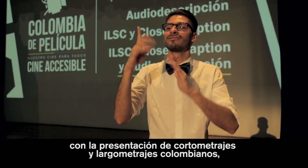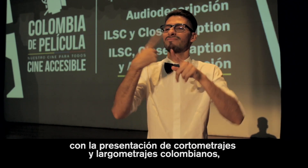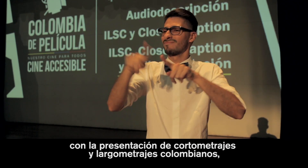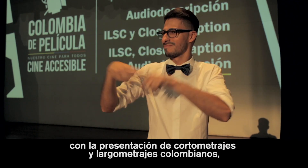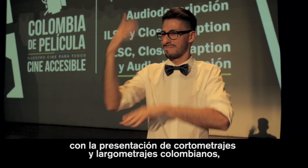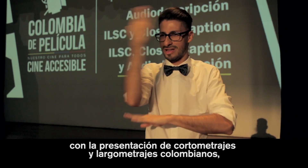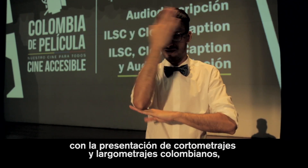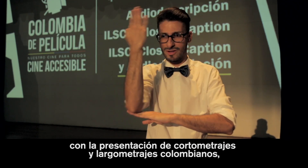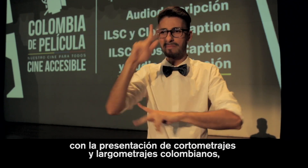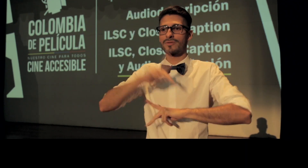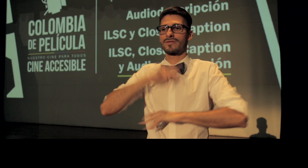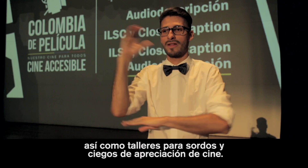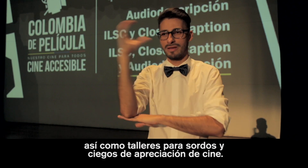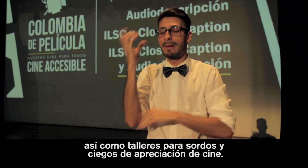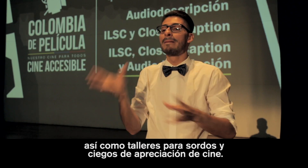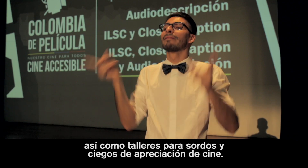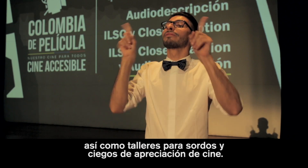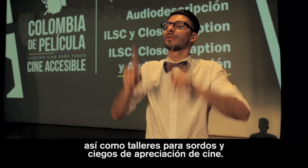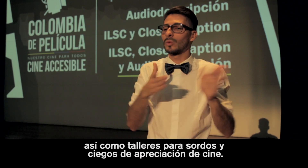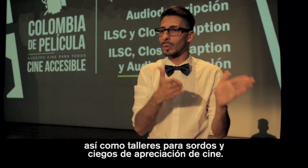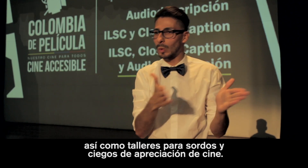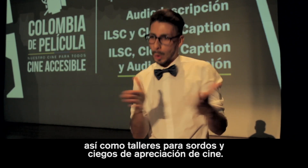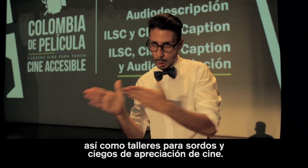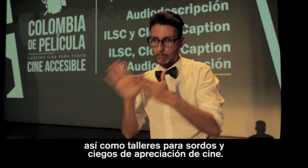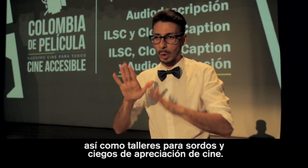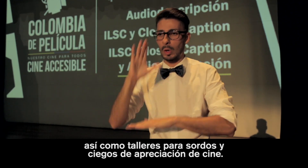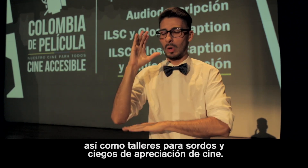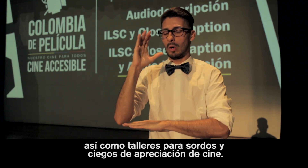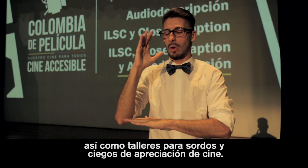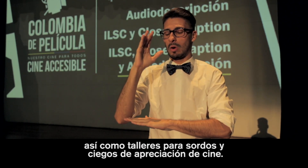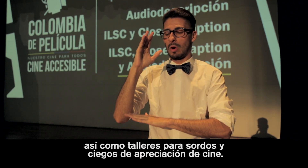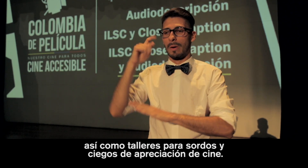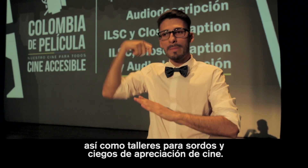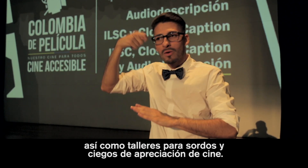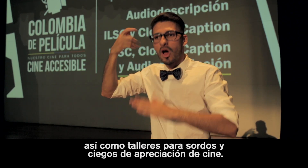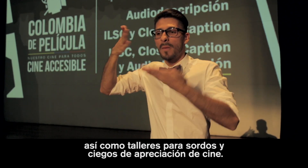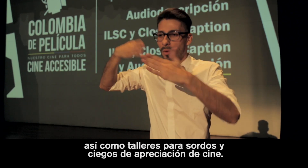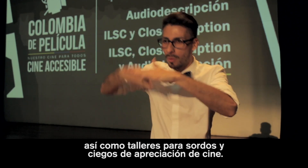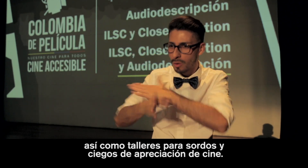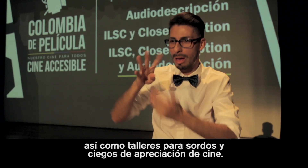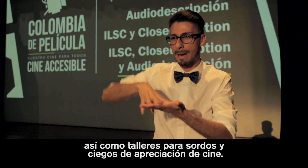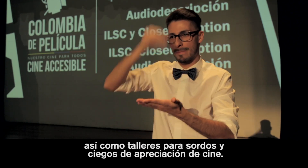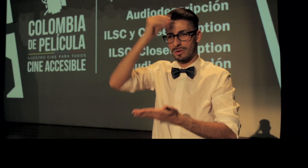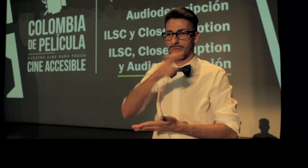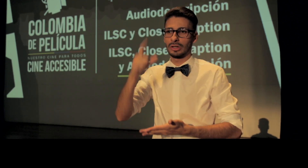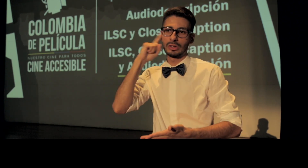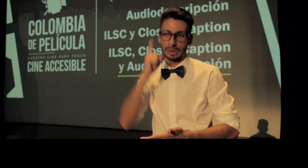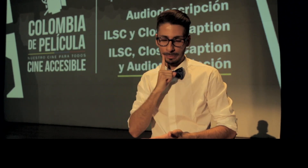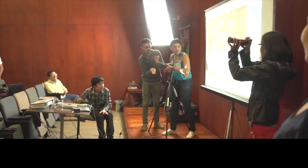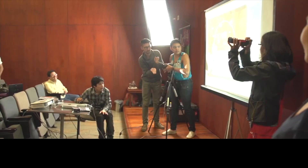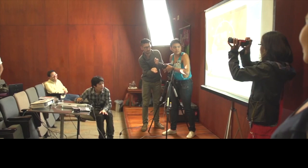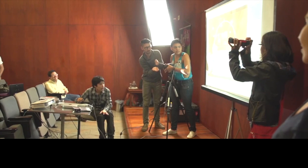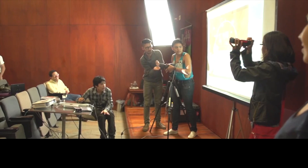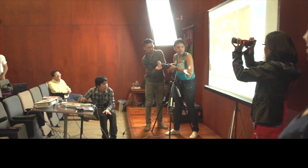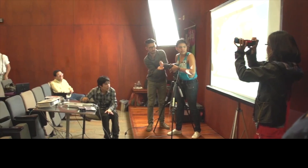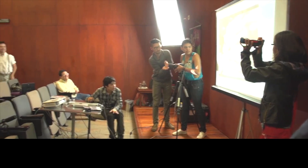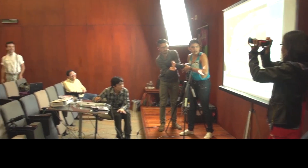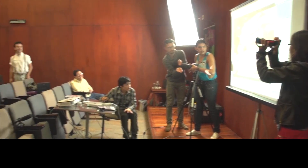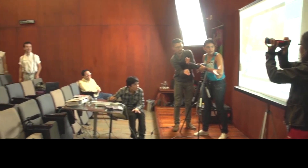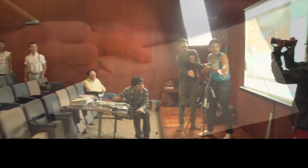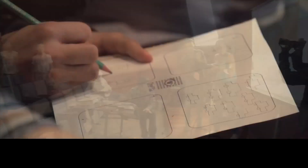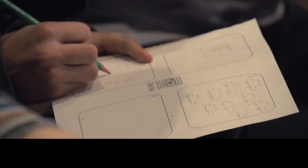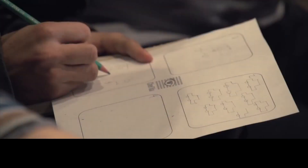cortometrajes y largometrajes colombianos, así como talleres para sordos y ciegos de apreciación de cine Música